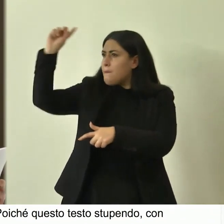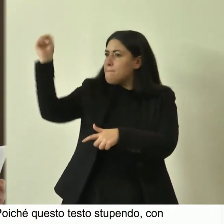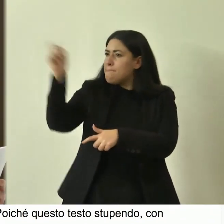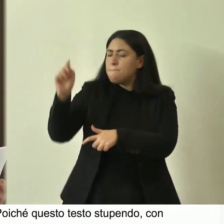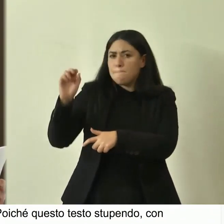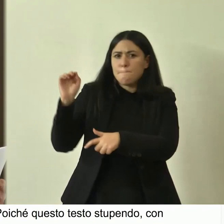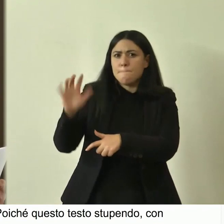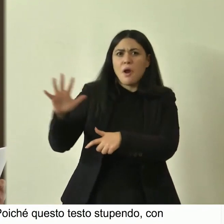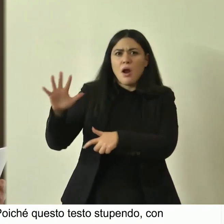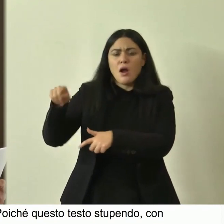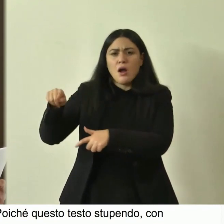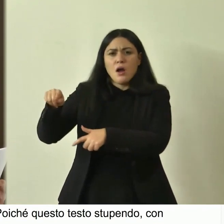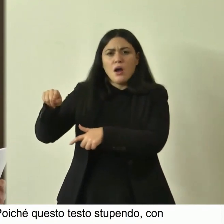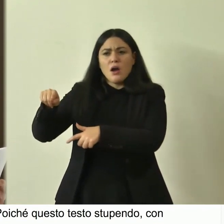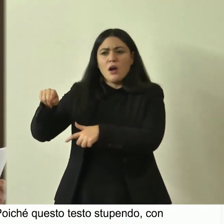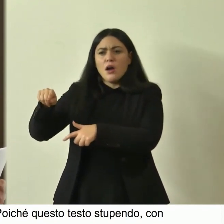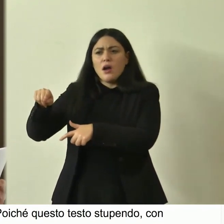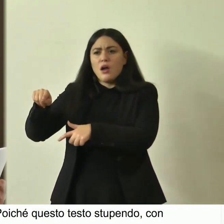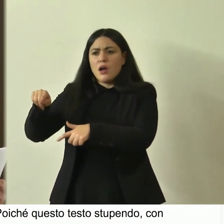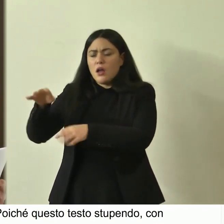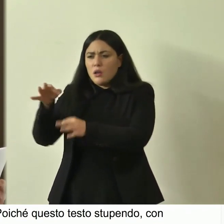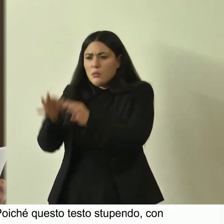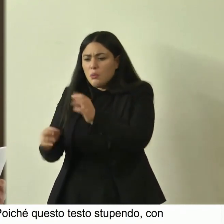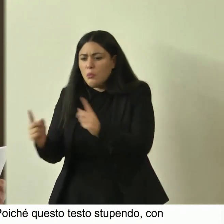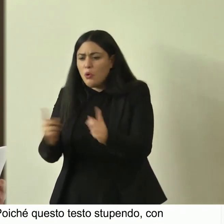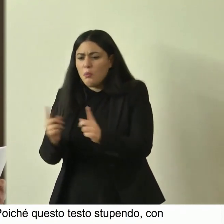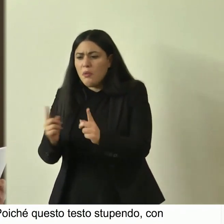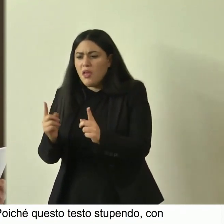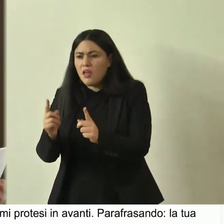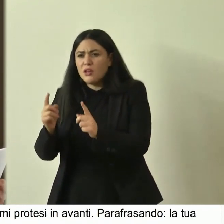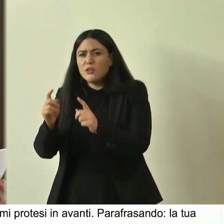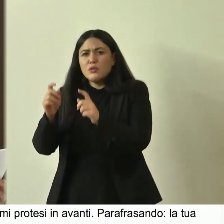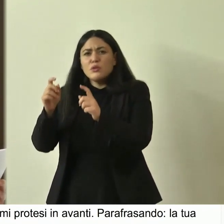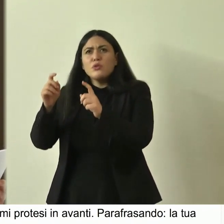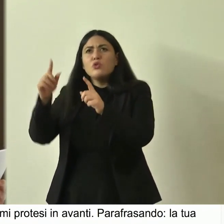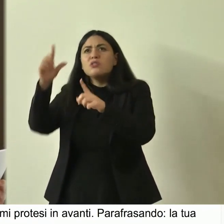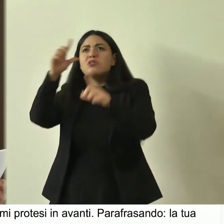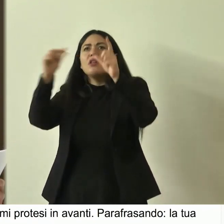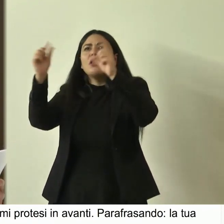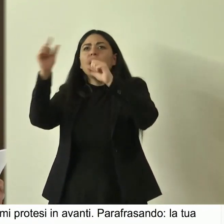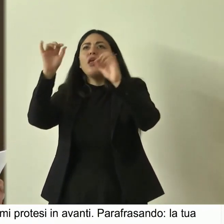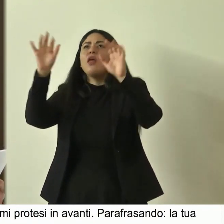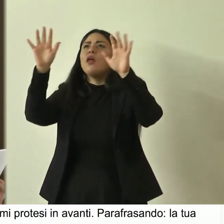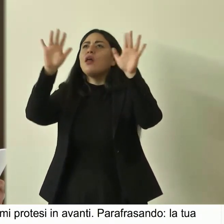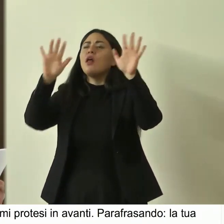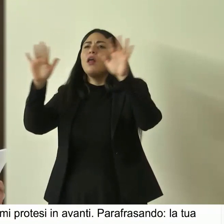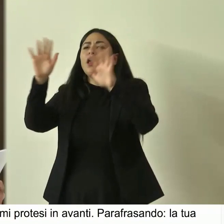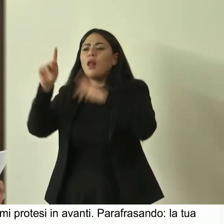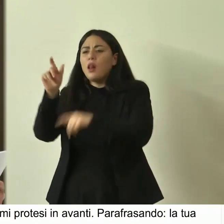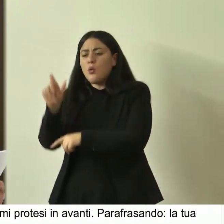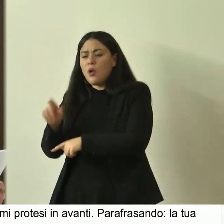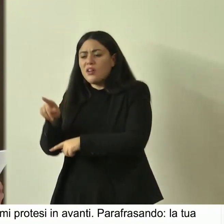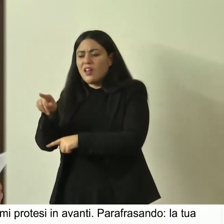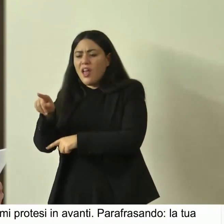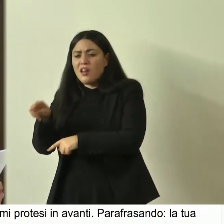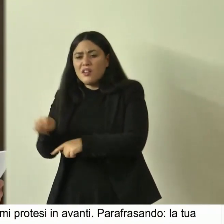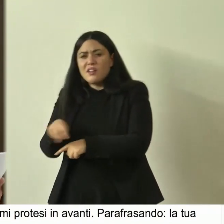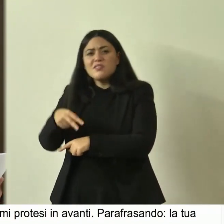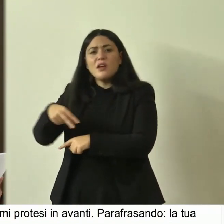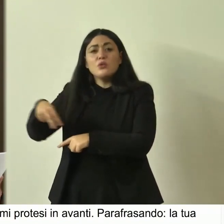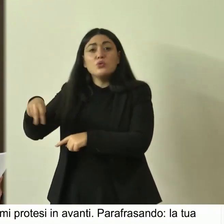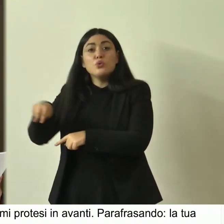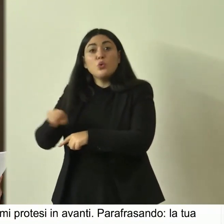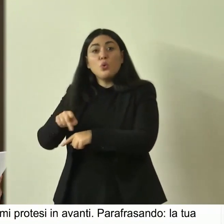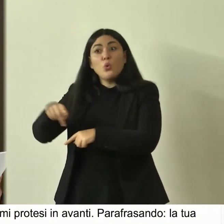una guizzante presa momentanea sotto lo sgretolarsi delle stelle un guardiano un danzatore alla pura